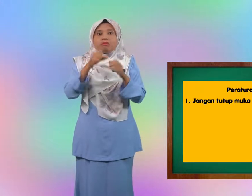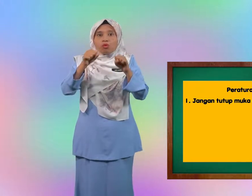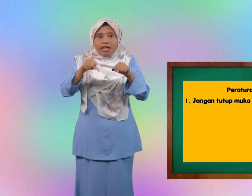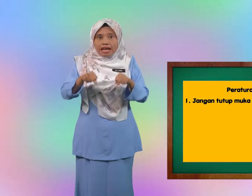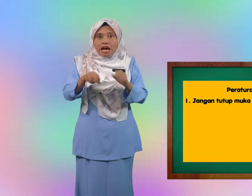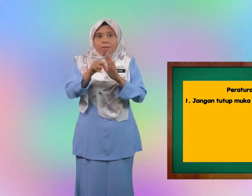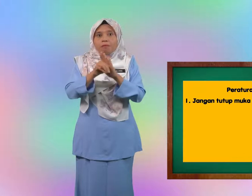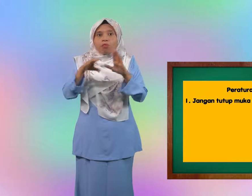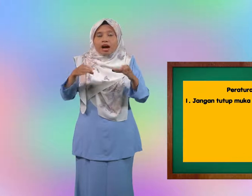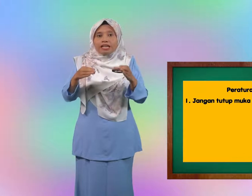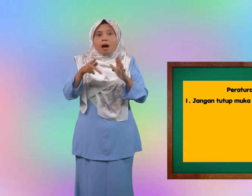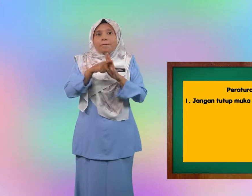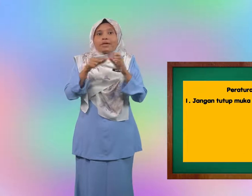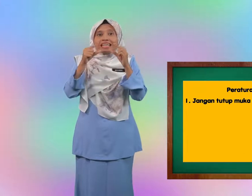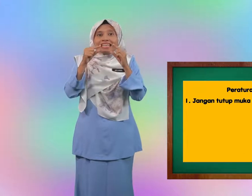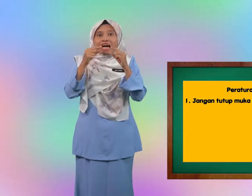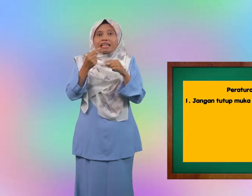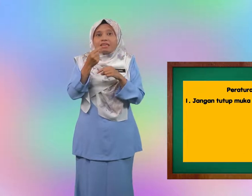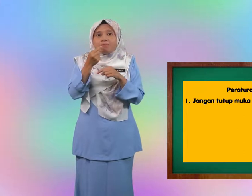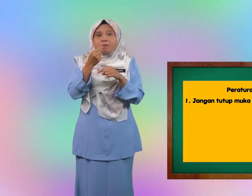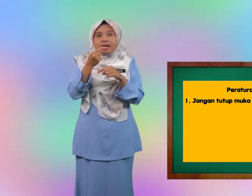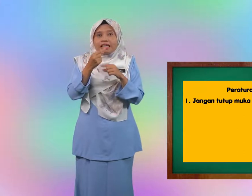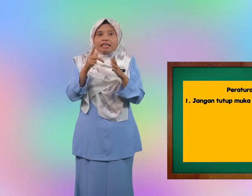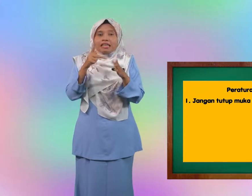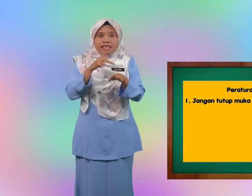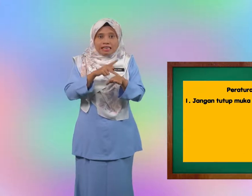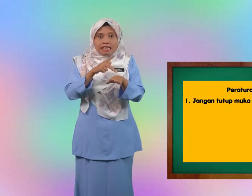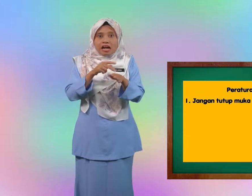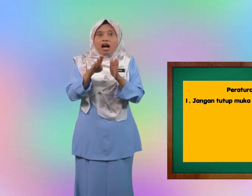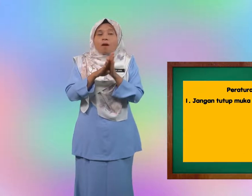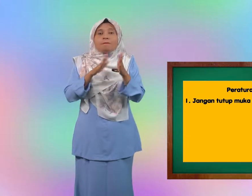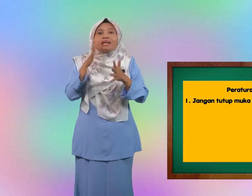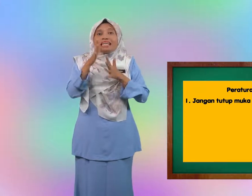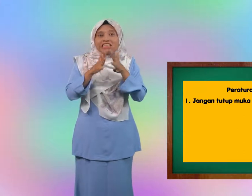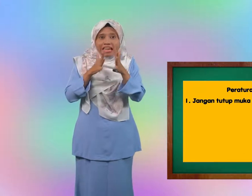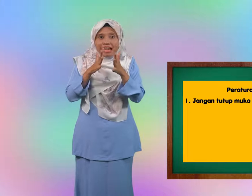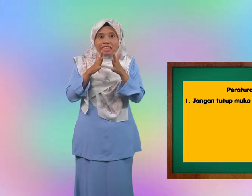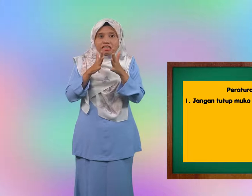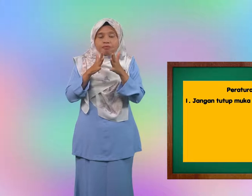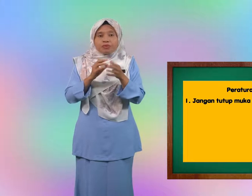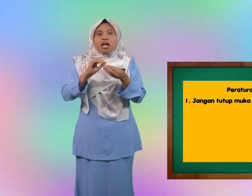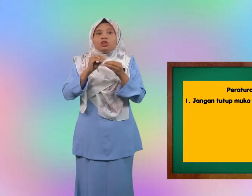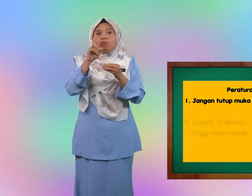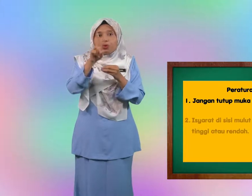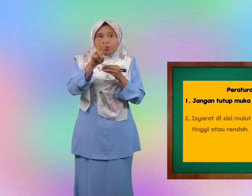boleh membuat pergerakan bibir ketika berisyarat. Nombor dua,